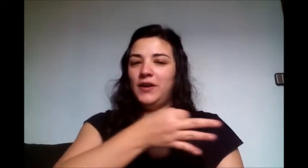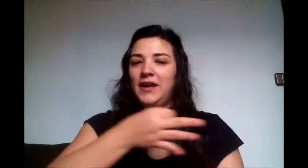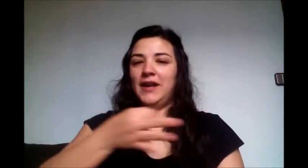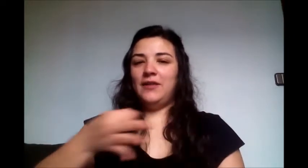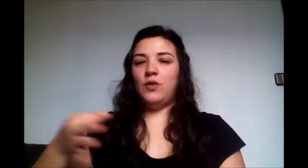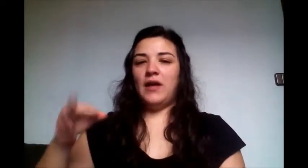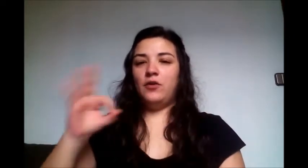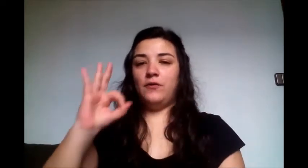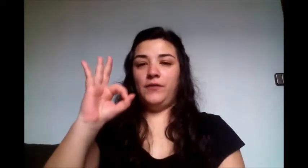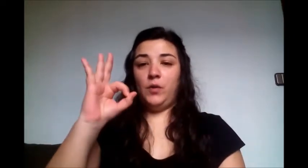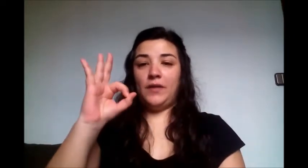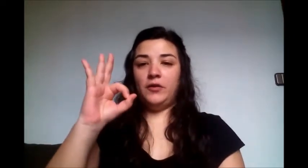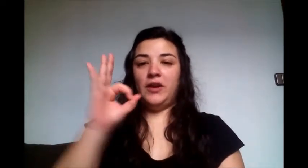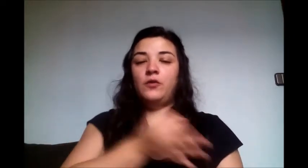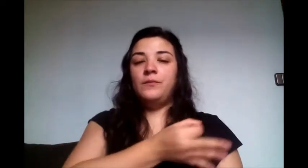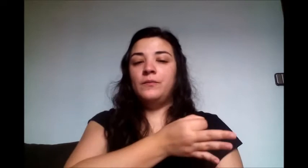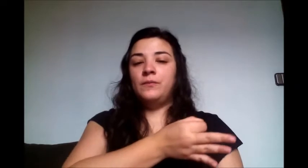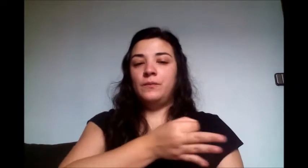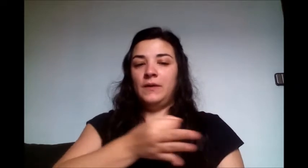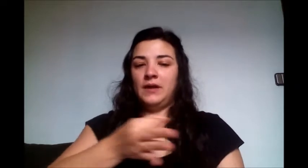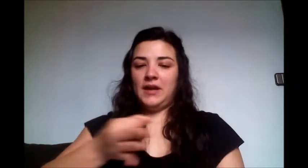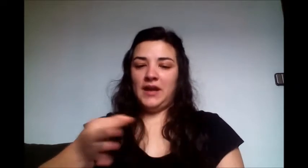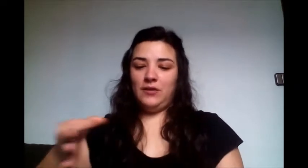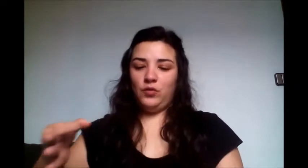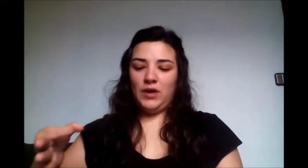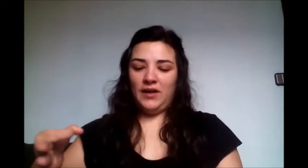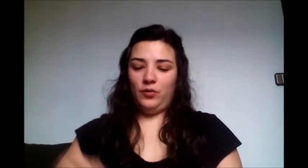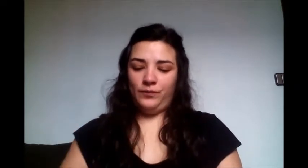educado. Configuración en o. Educado.